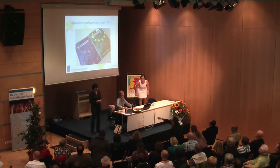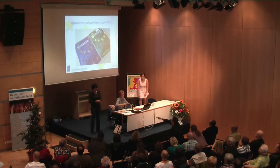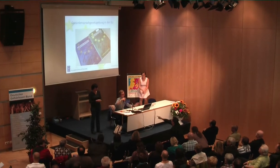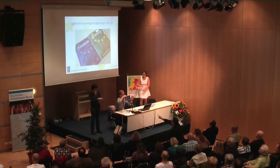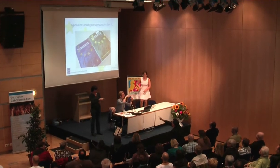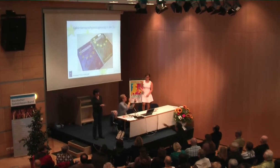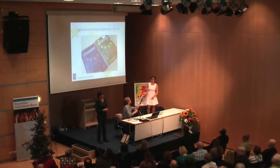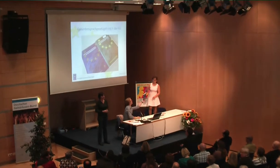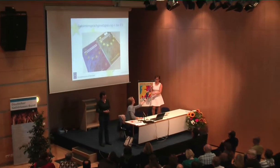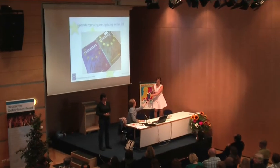vorhalten? Genau.